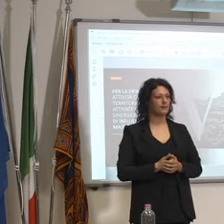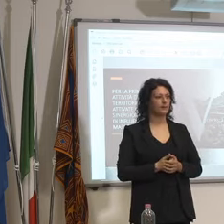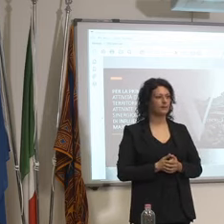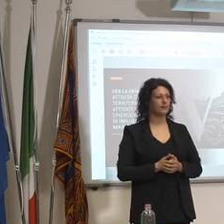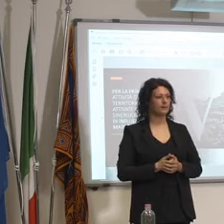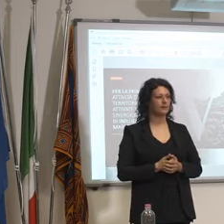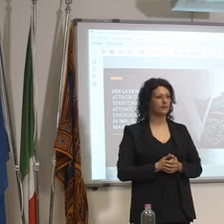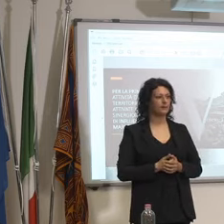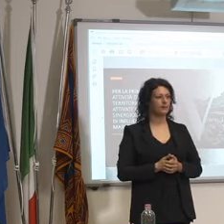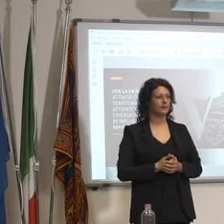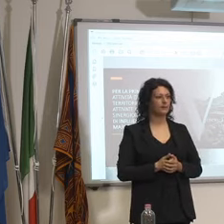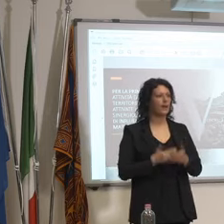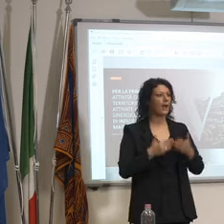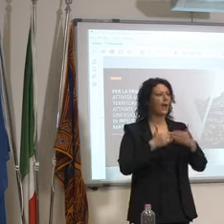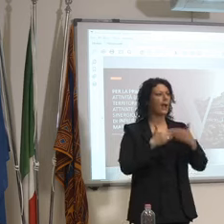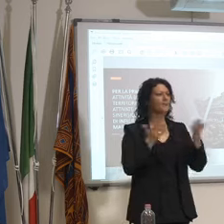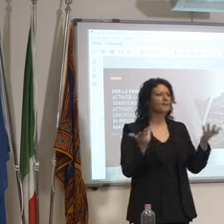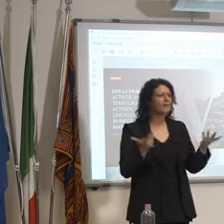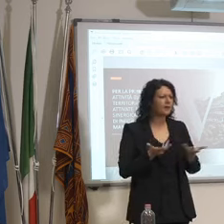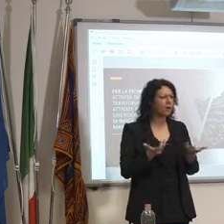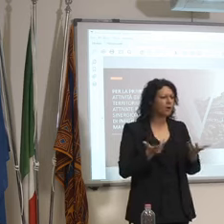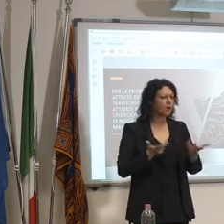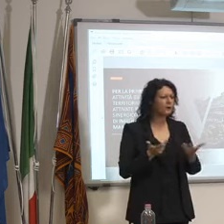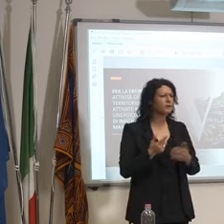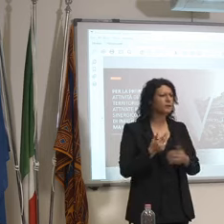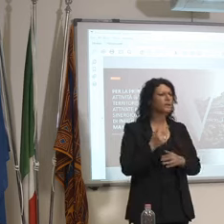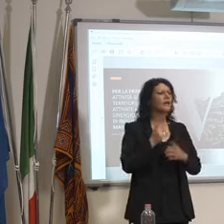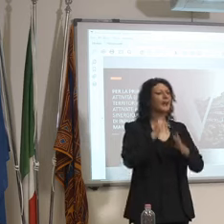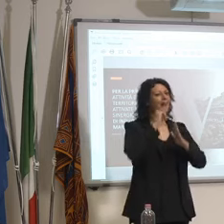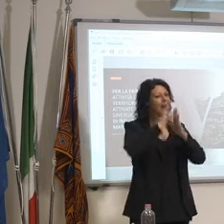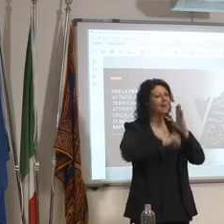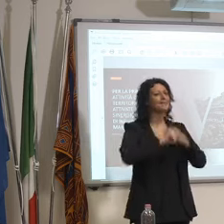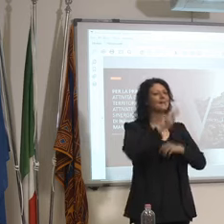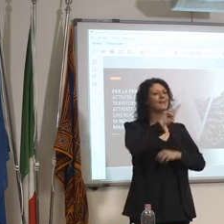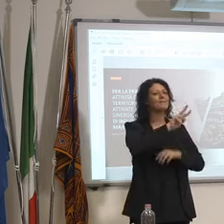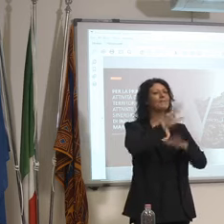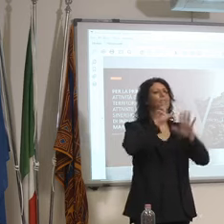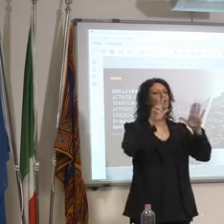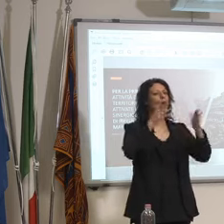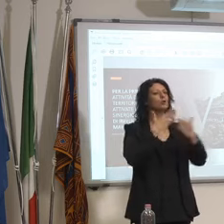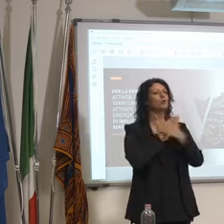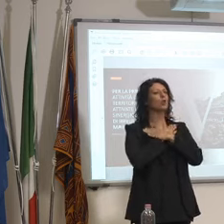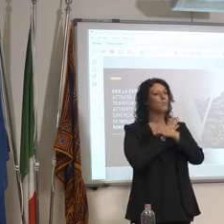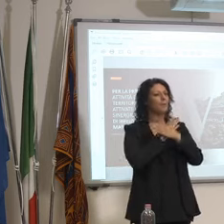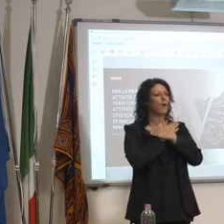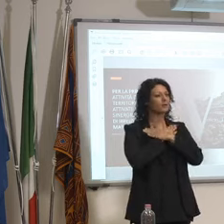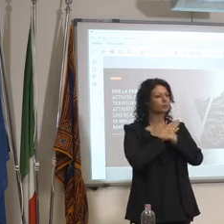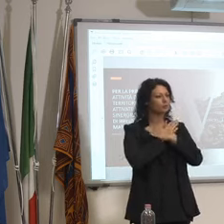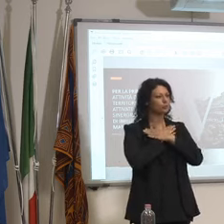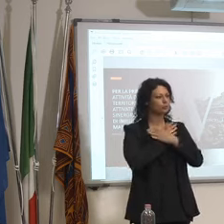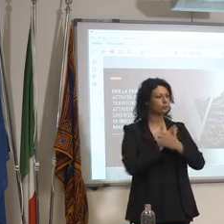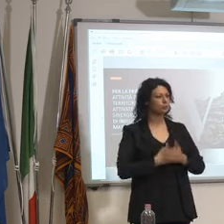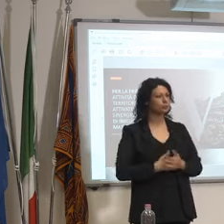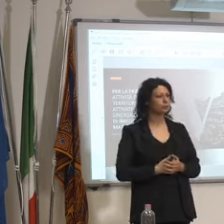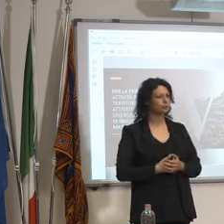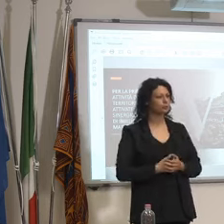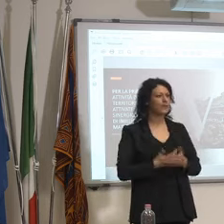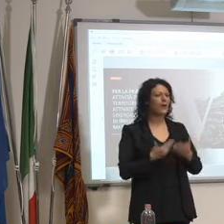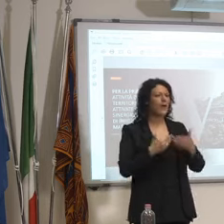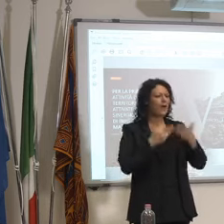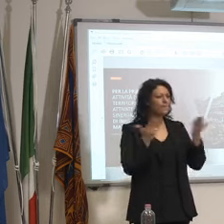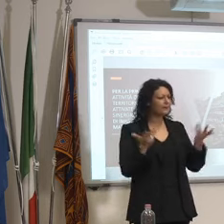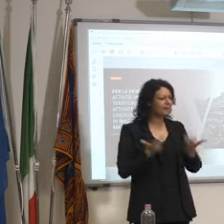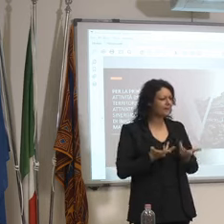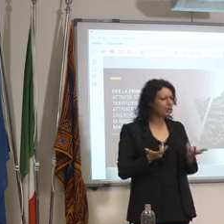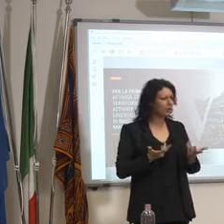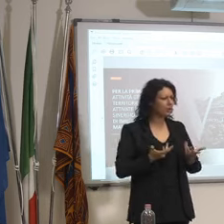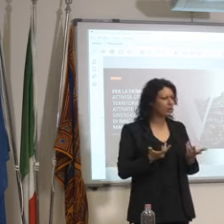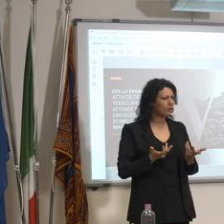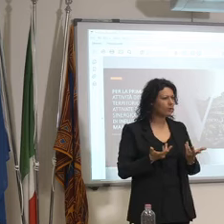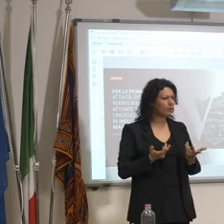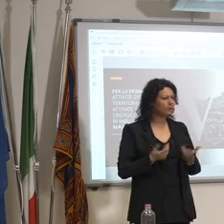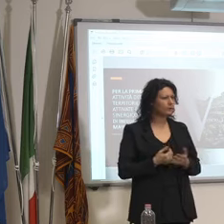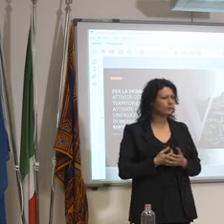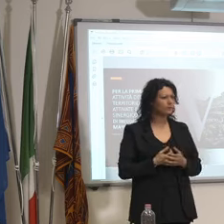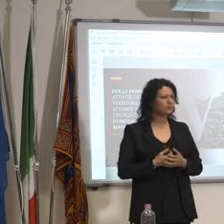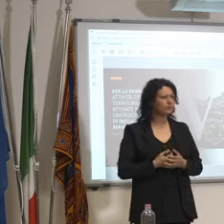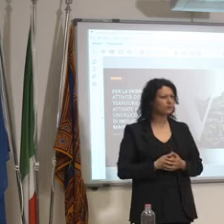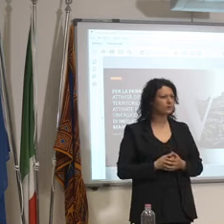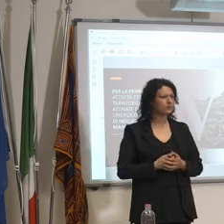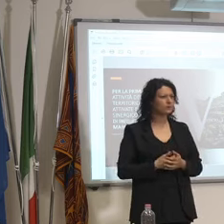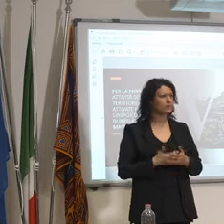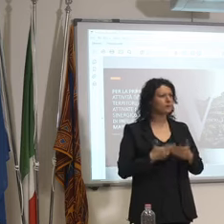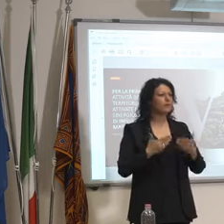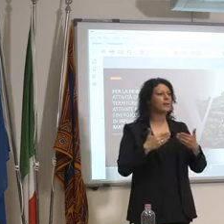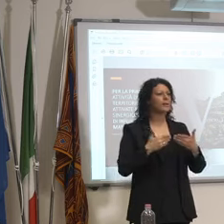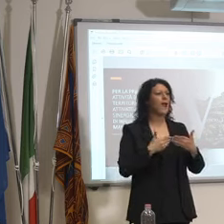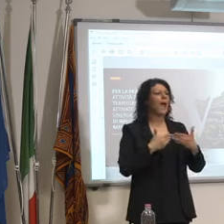era del 28 di maggio eh ma il 28 maggio l'hanno già aperto tutto no no no di aprire alla vita adesso